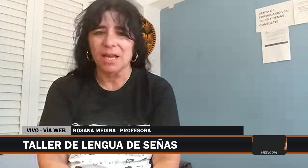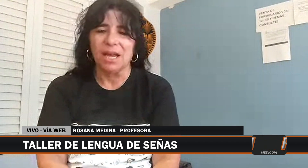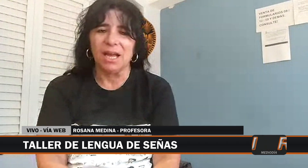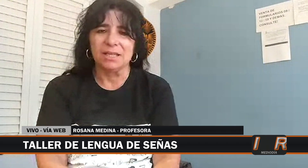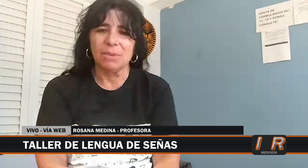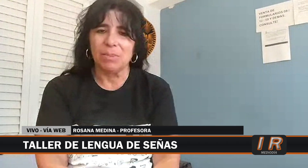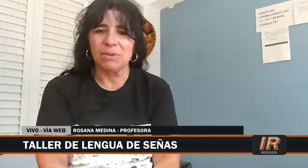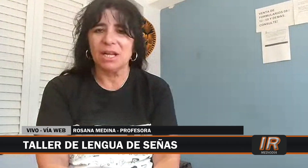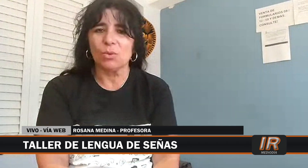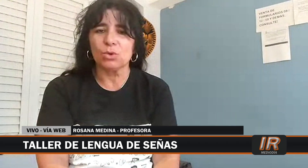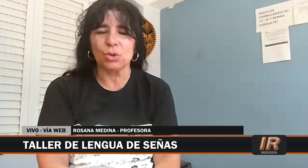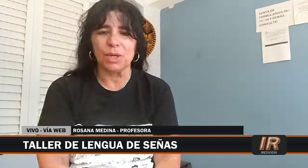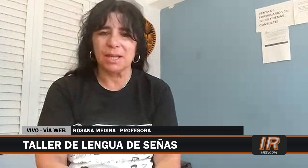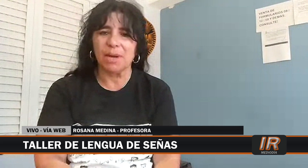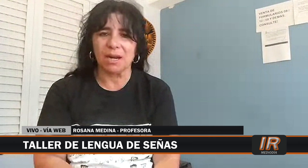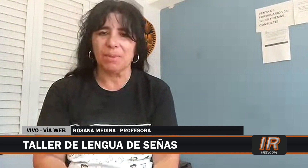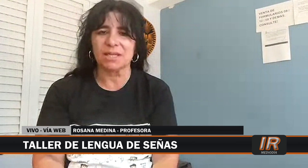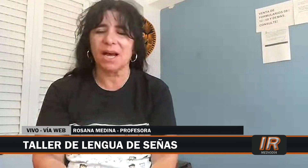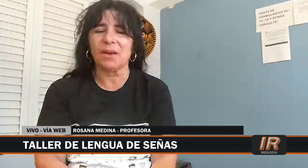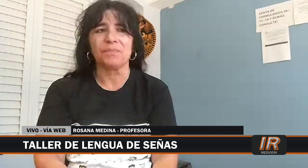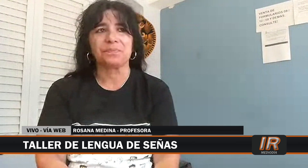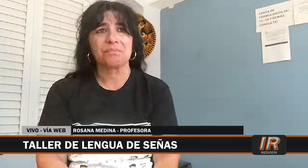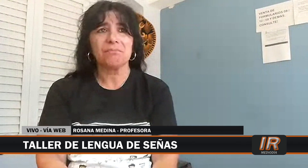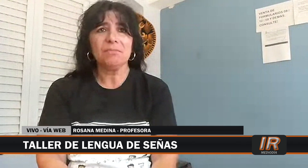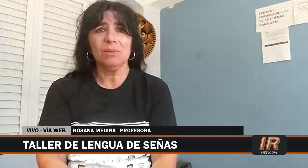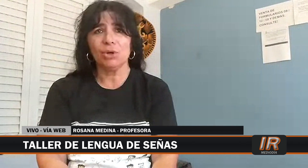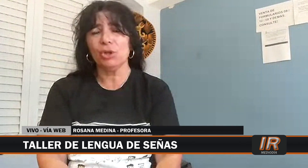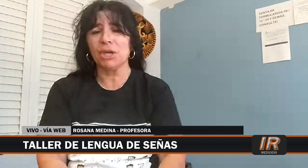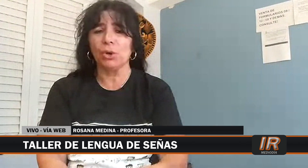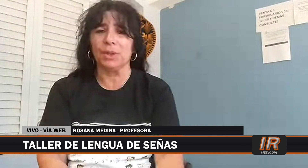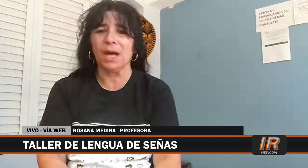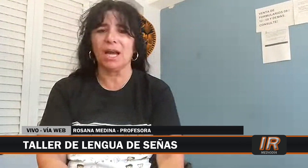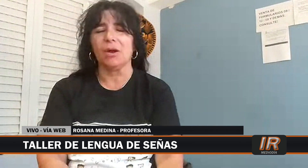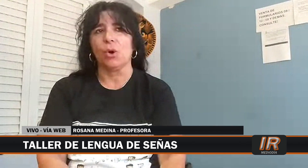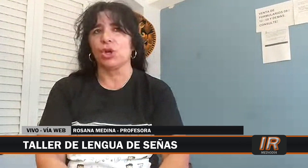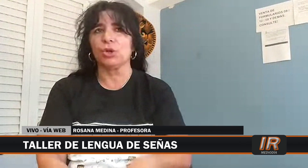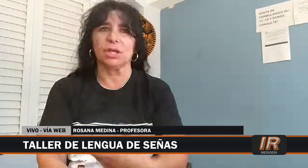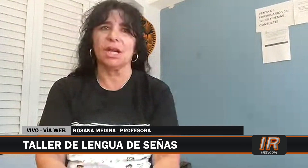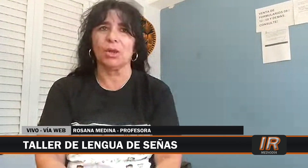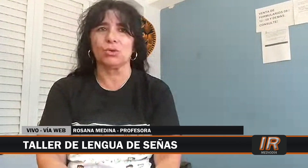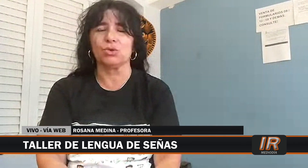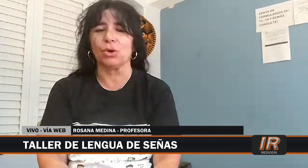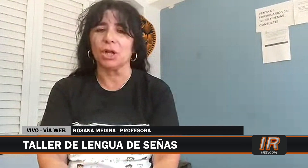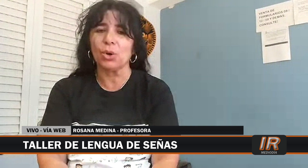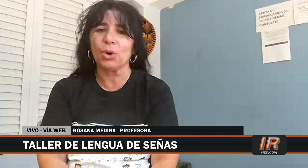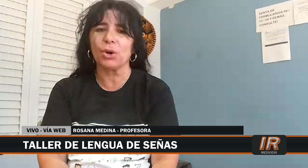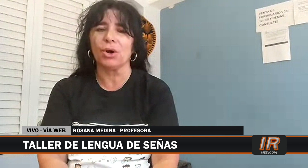si me permite el curso, aunque sea para repasar, porque no me quiero olvidar, o quiero seguir a lo suyo con el coro.